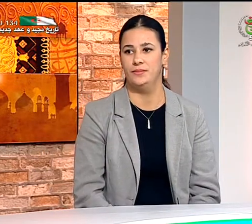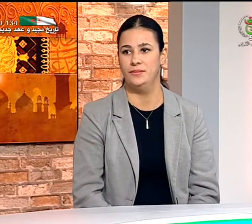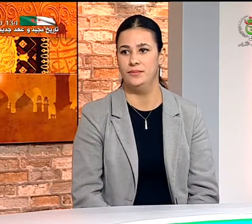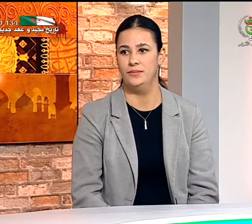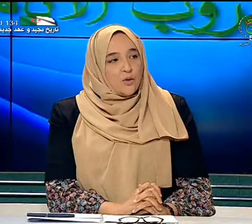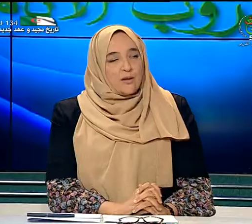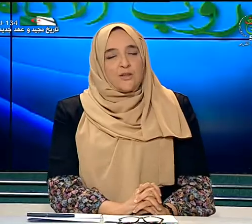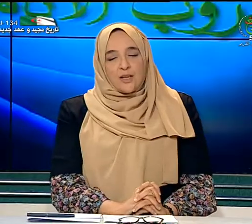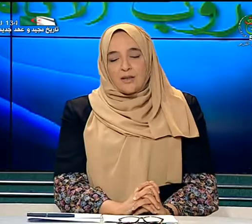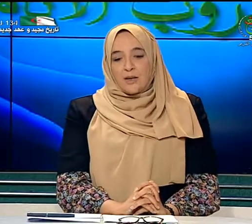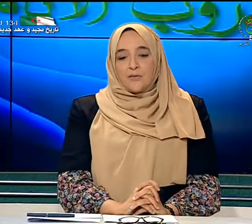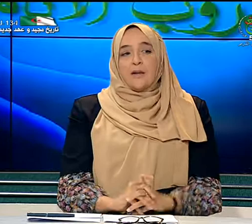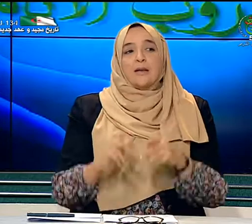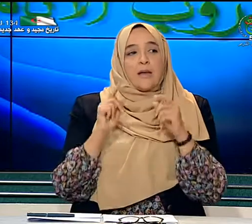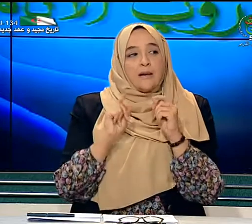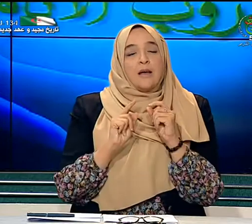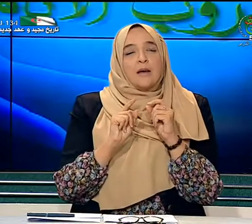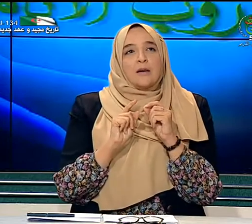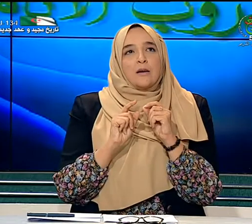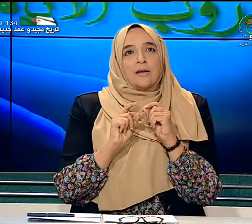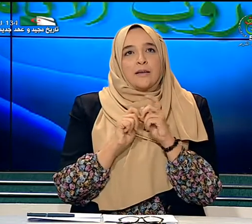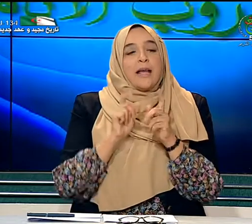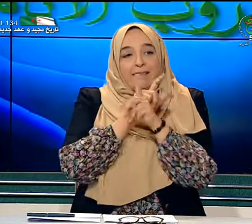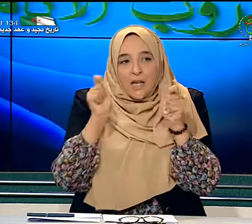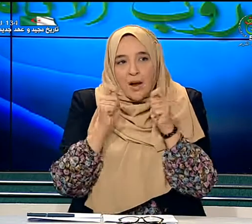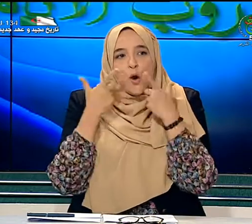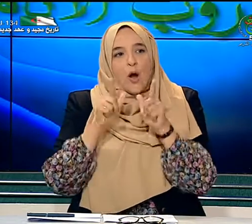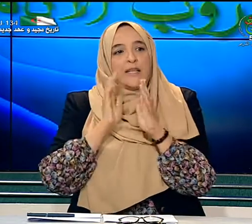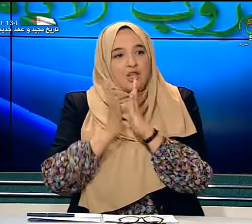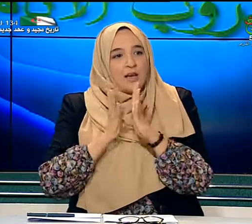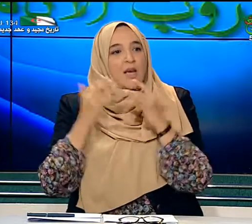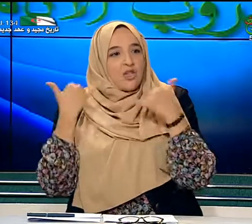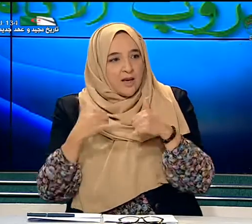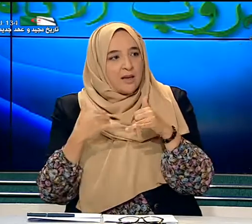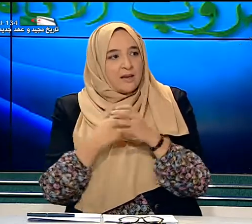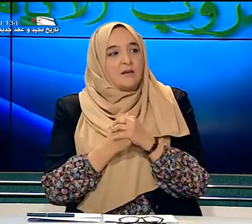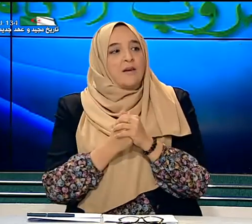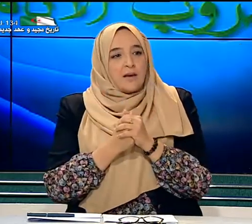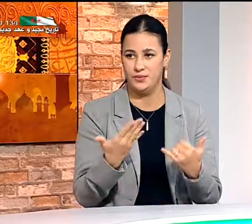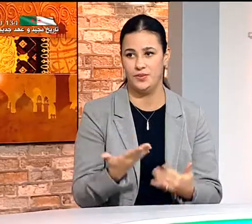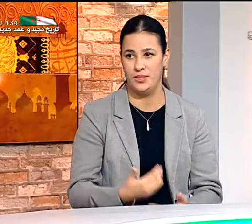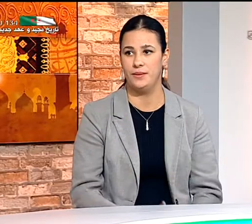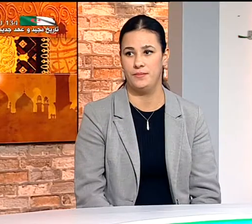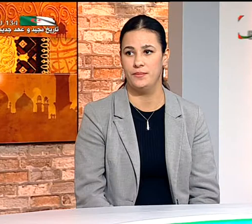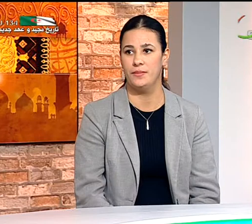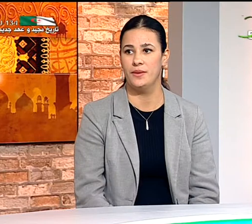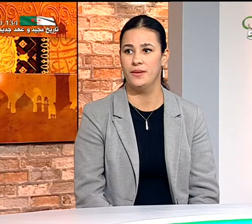على تعليم اللغة الإشارية للأطفال أن يعني يحترم اللغة الإشارية الجزائرية كي تكون نفس